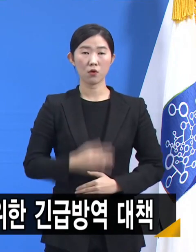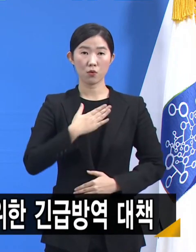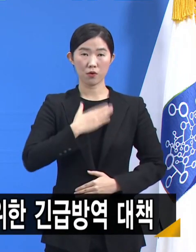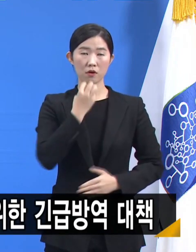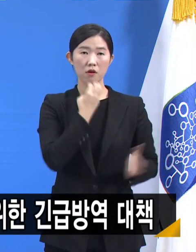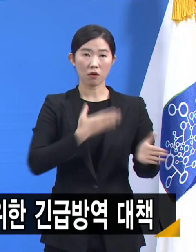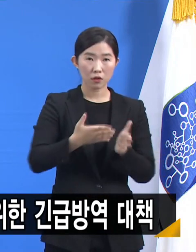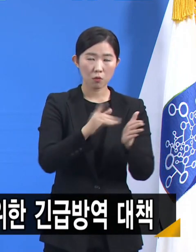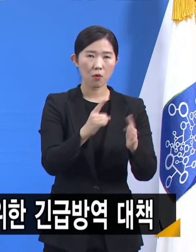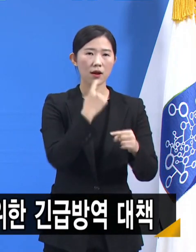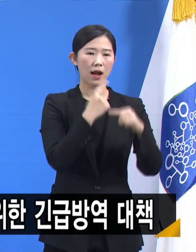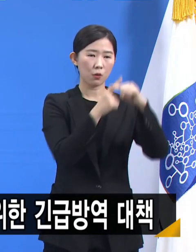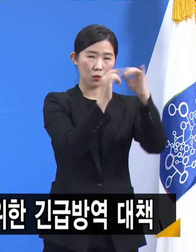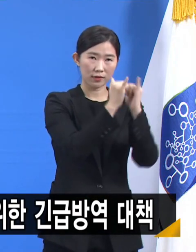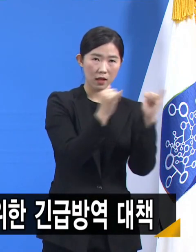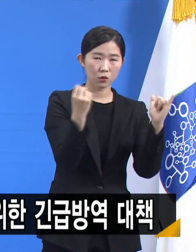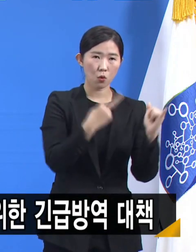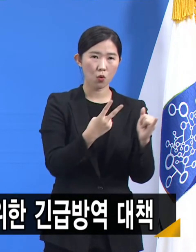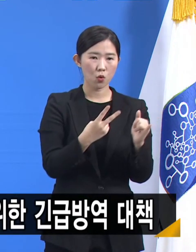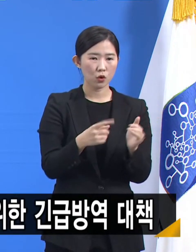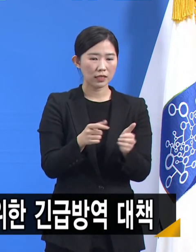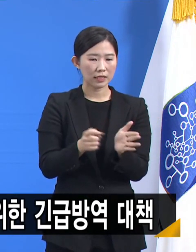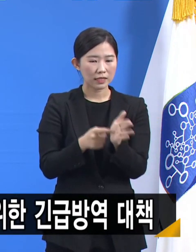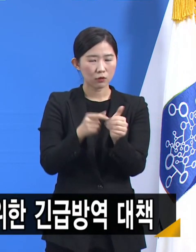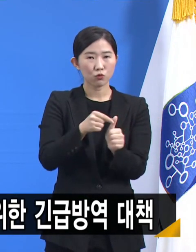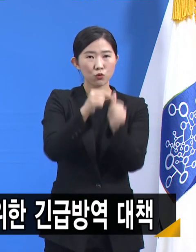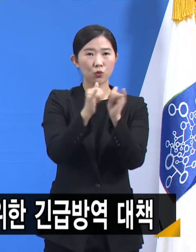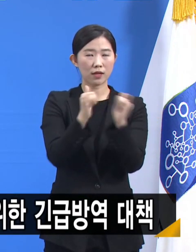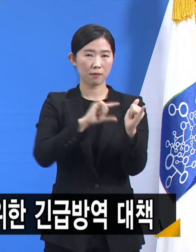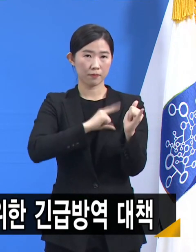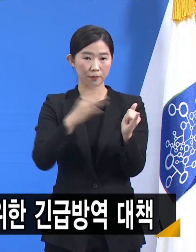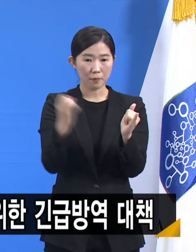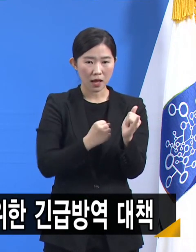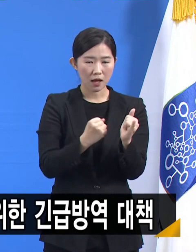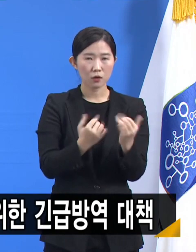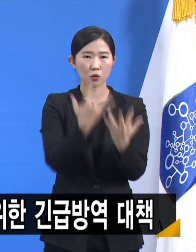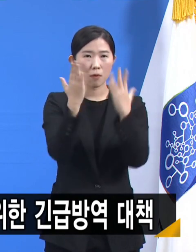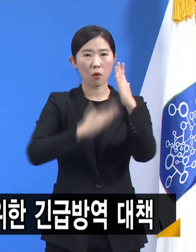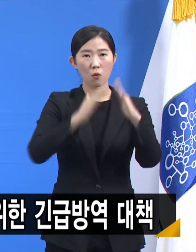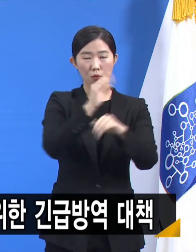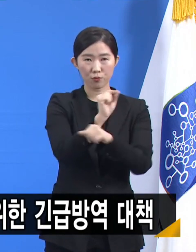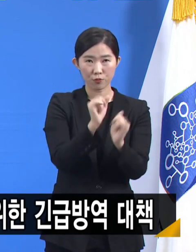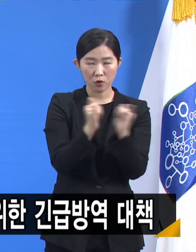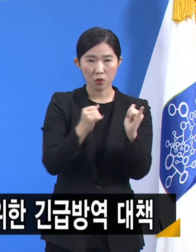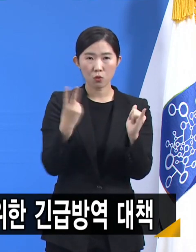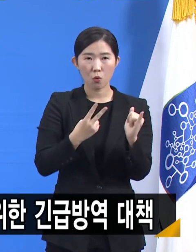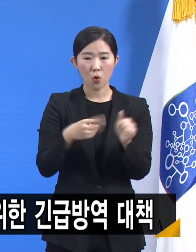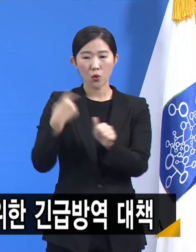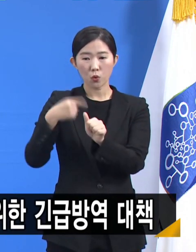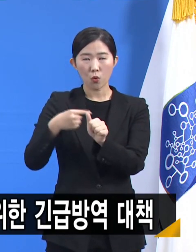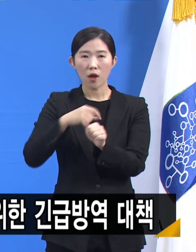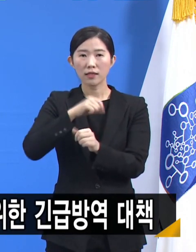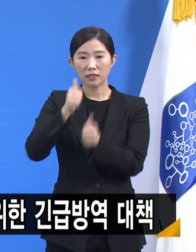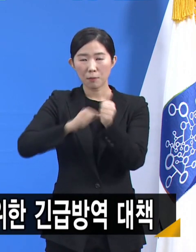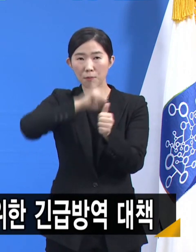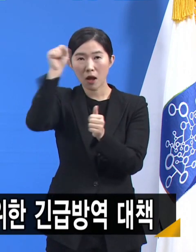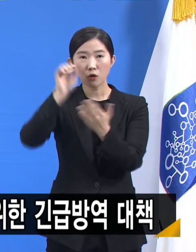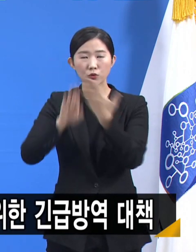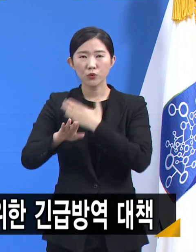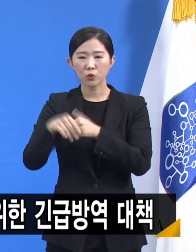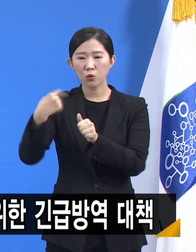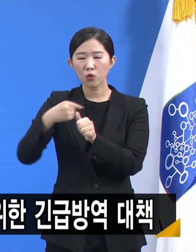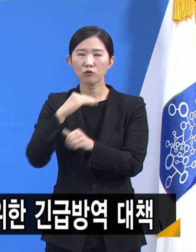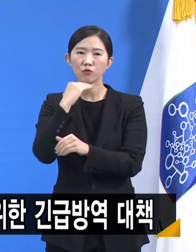및 응급구조사 자격을 보유한 소방공무원과 교육 대기 중인 예비소방공무원을 최근